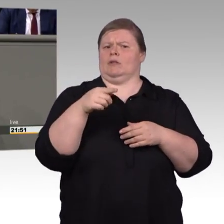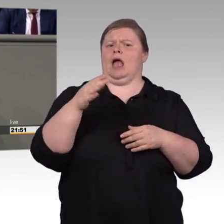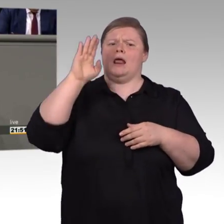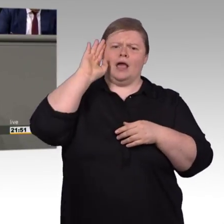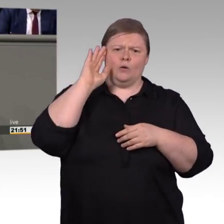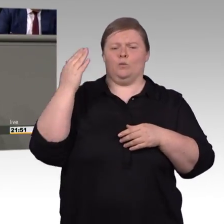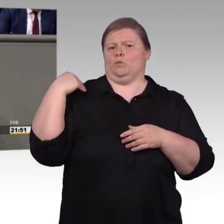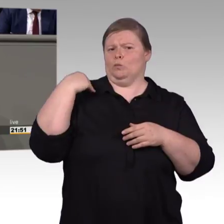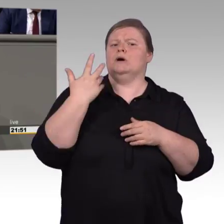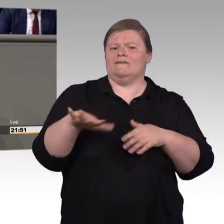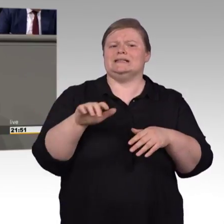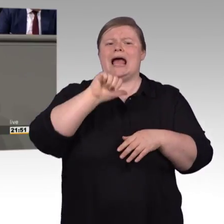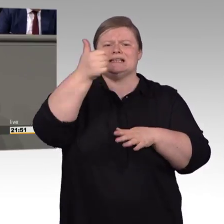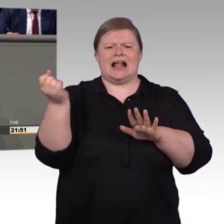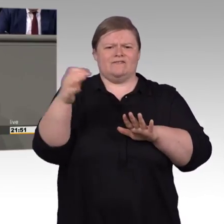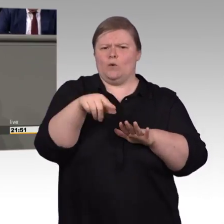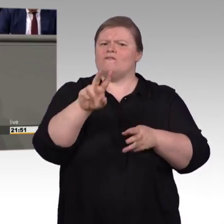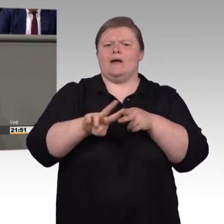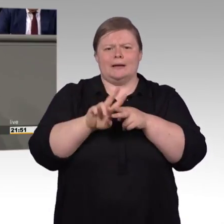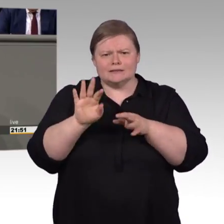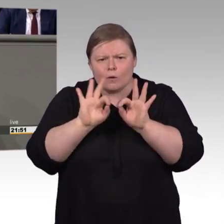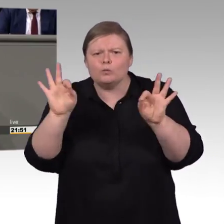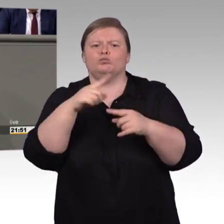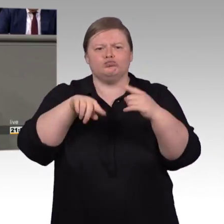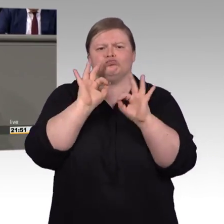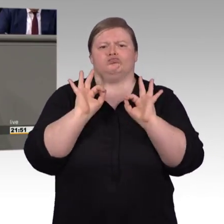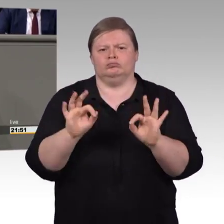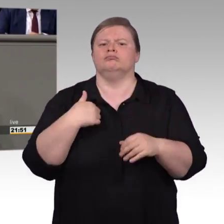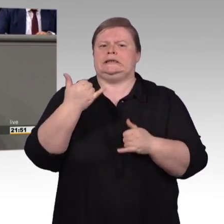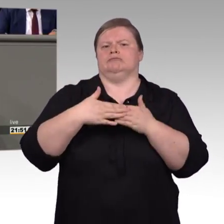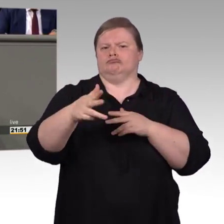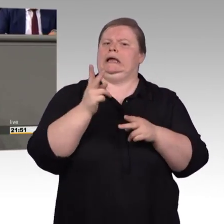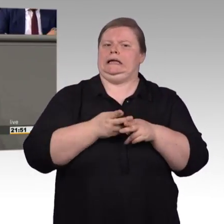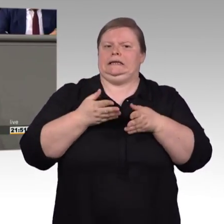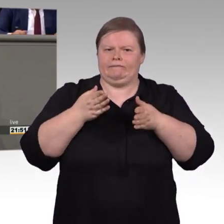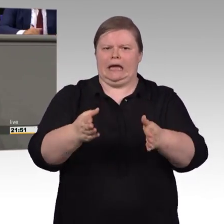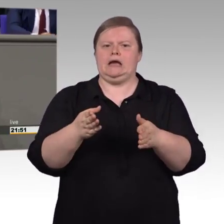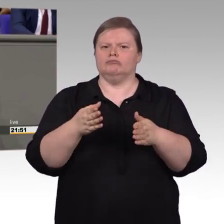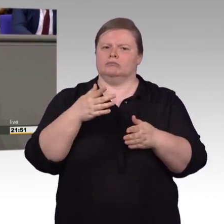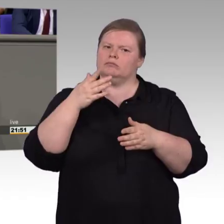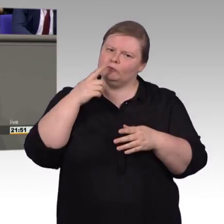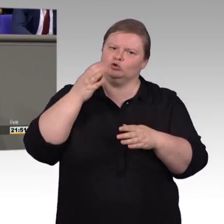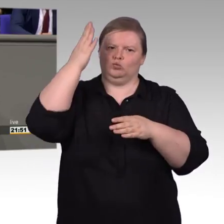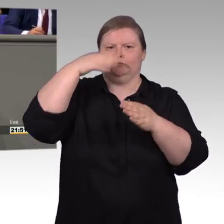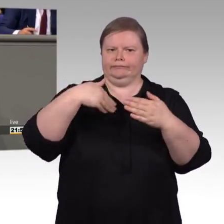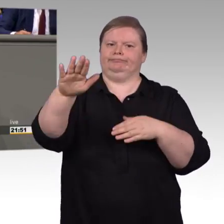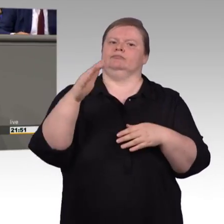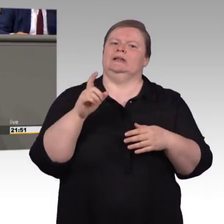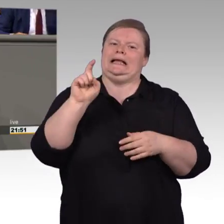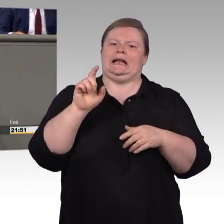reibungslosen Ablauf gewährleisten. Gleichzeitig müssen wir allen Menschen einen barrierefreien Zugang zu den Websites und